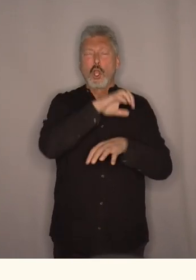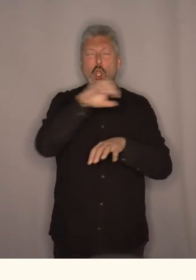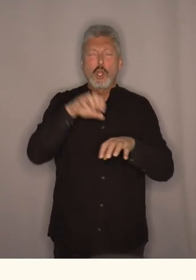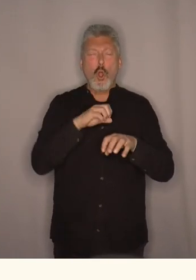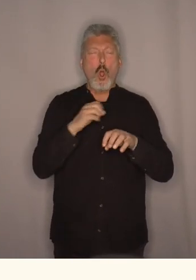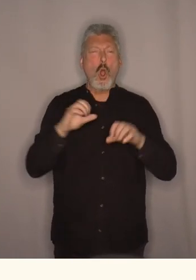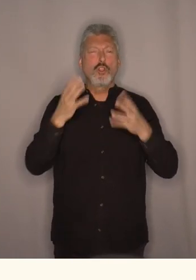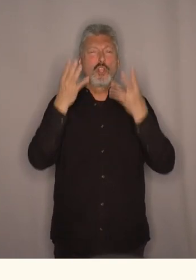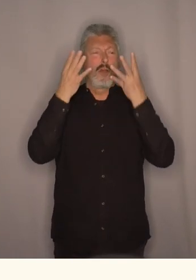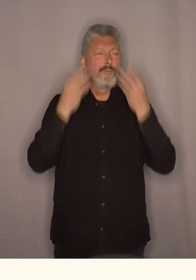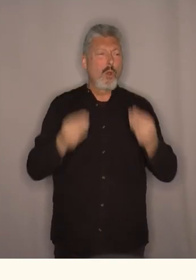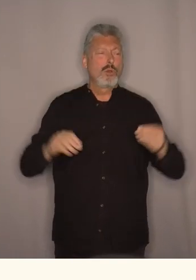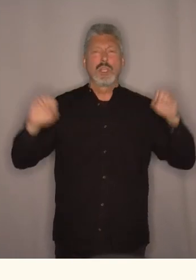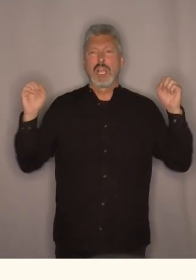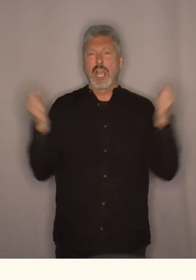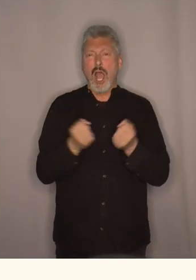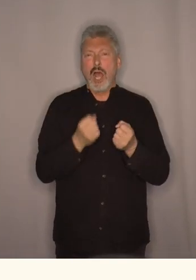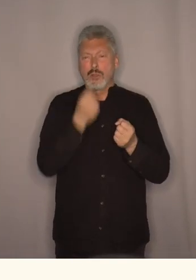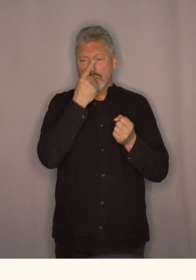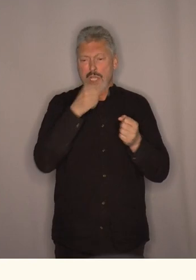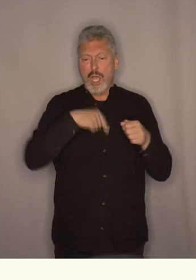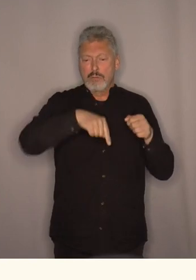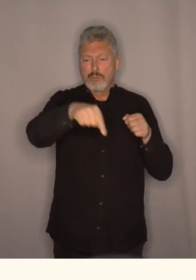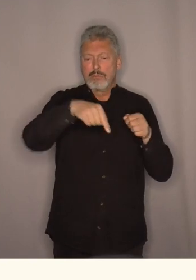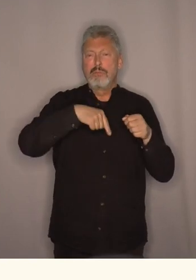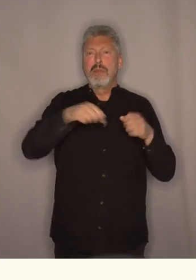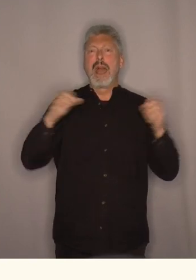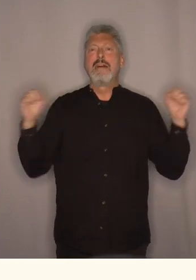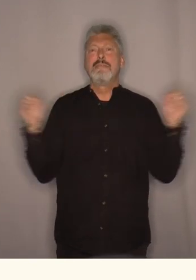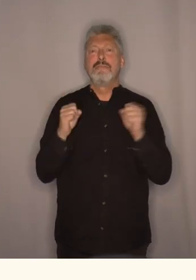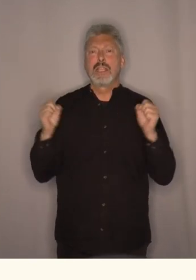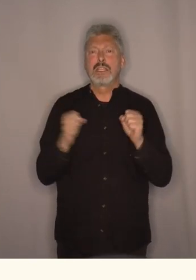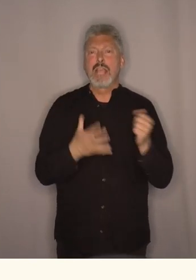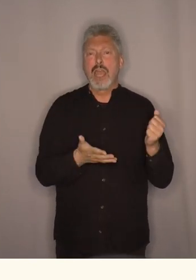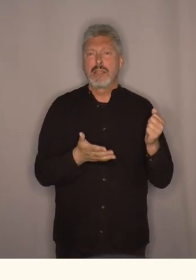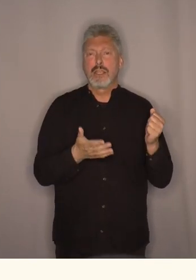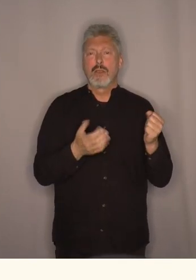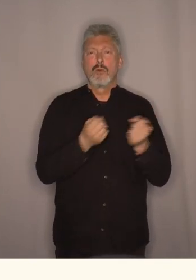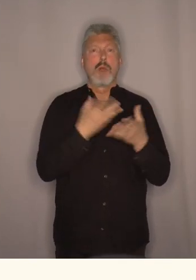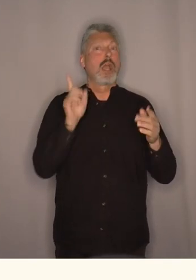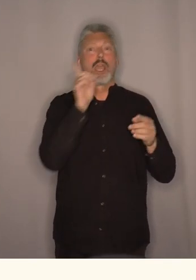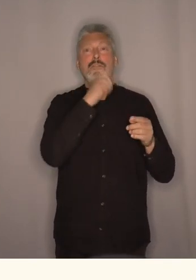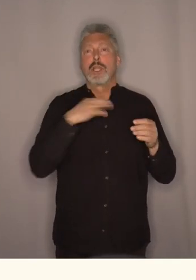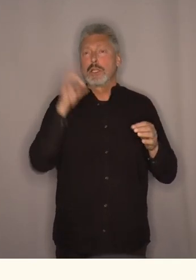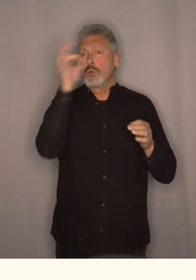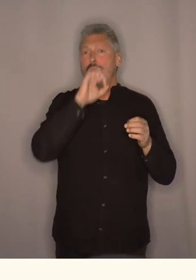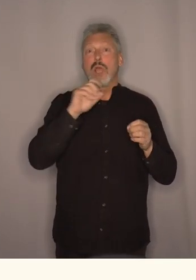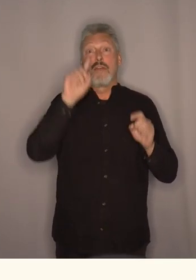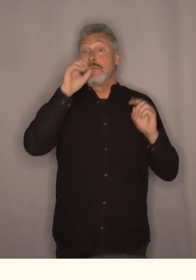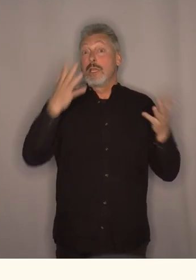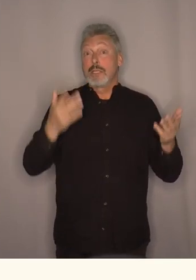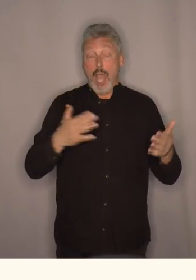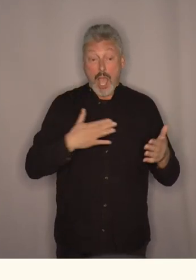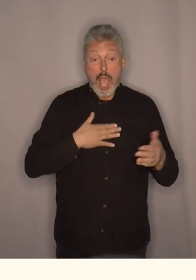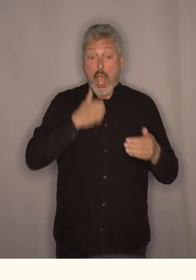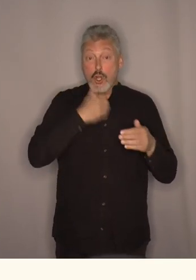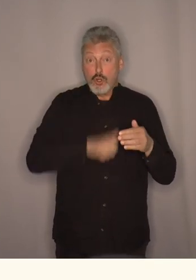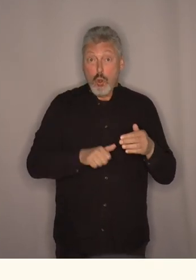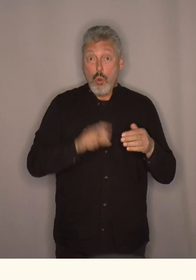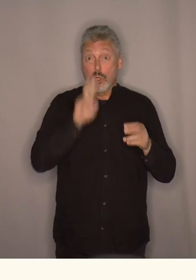og det var en vinter i Vente hvor det var mange foreldre i Oslo som ikke visste om de hadde råd til en ny jakke eller til nye støvletter